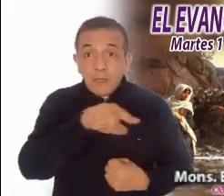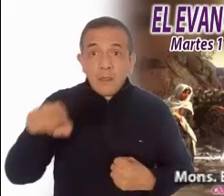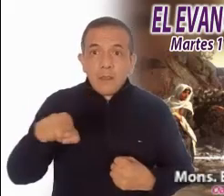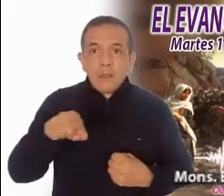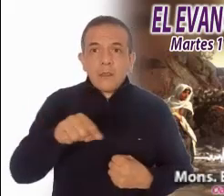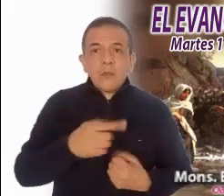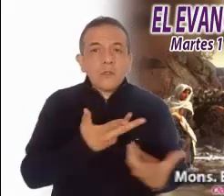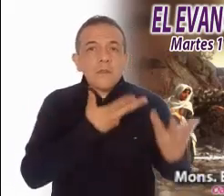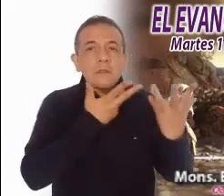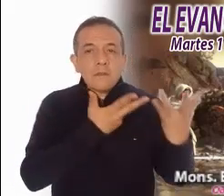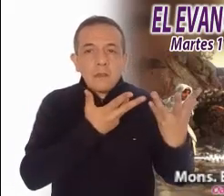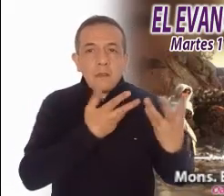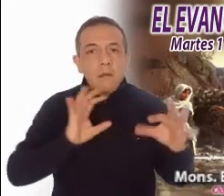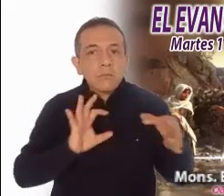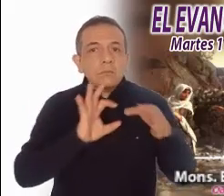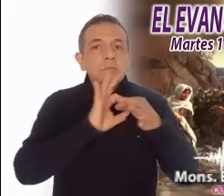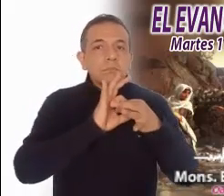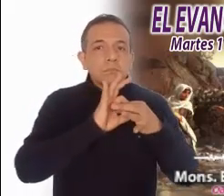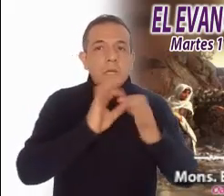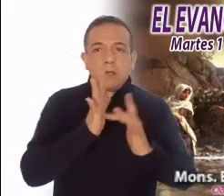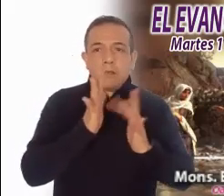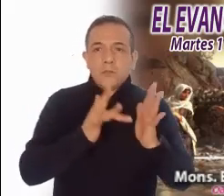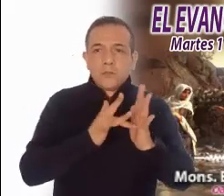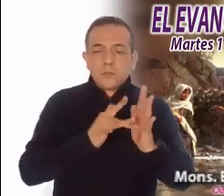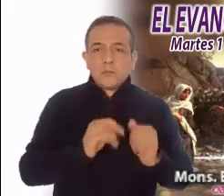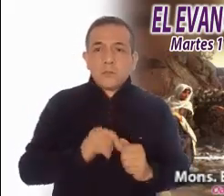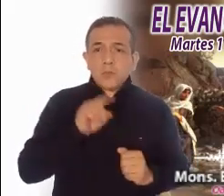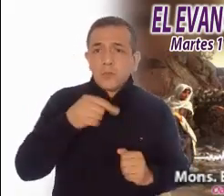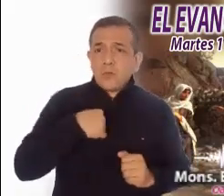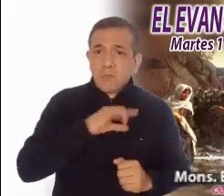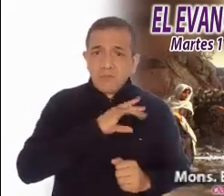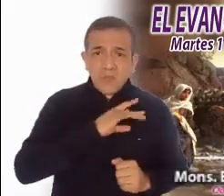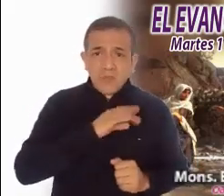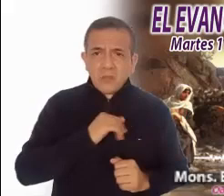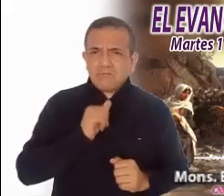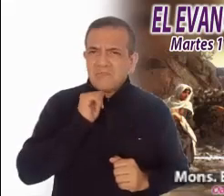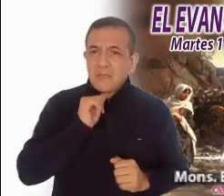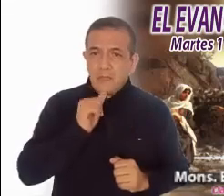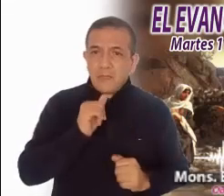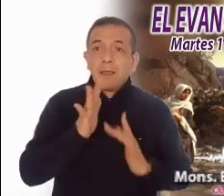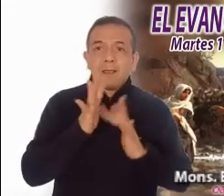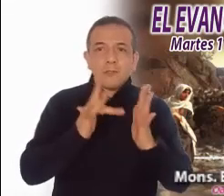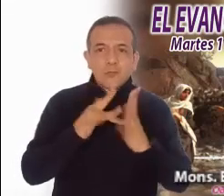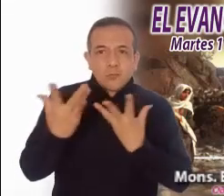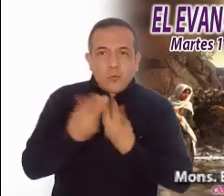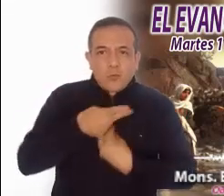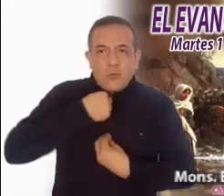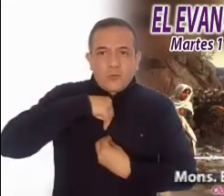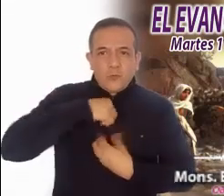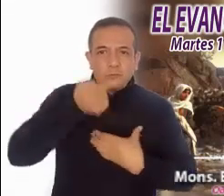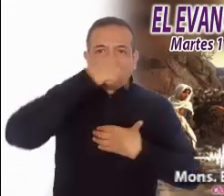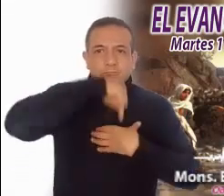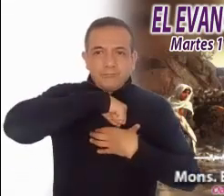convertirse a Jesús. No tengamos miedo. Cristo vivo está con nosotros.